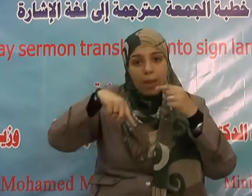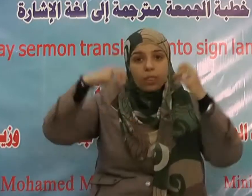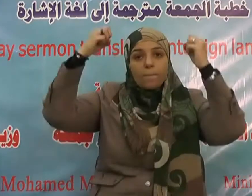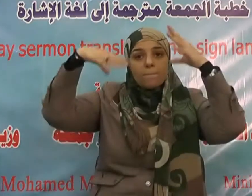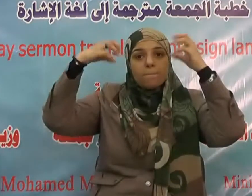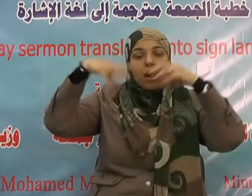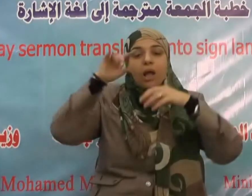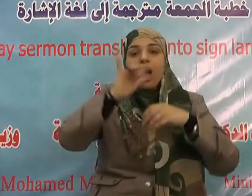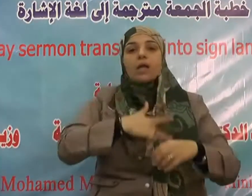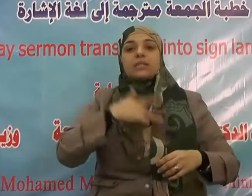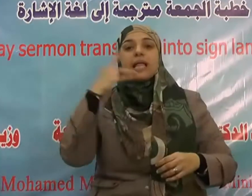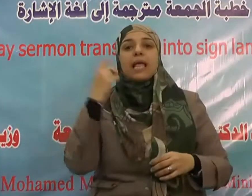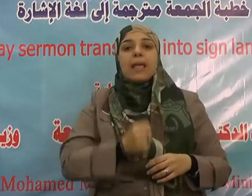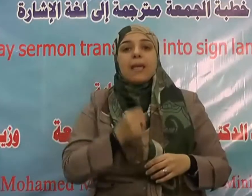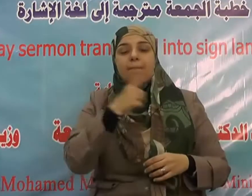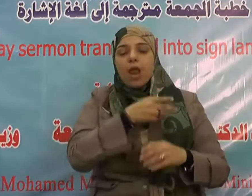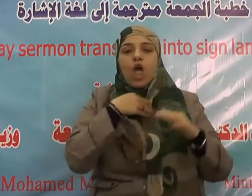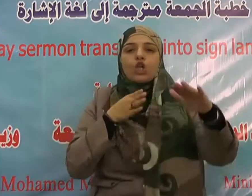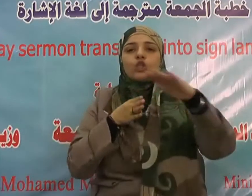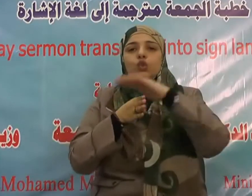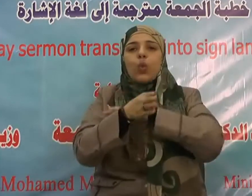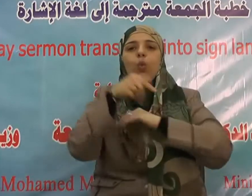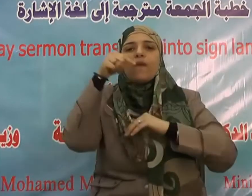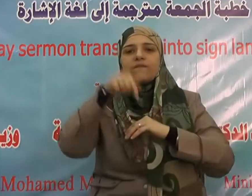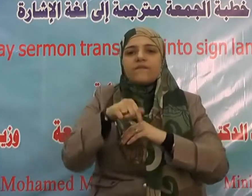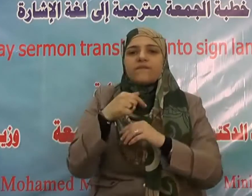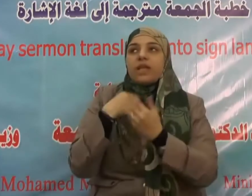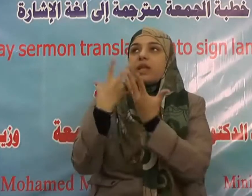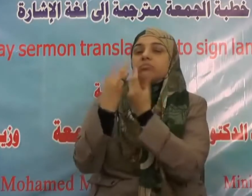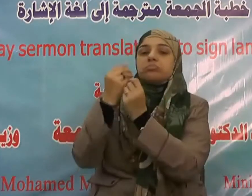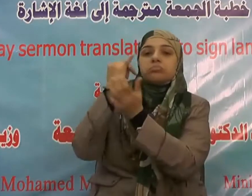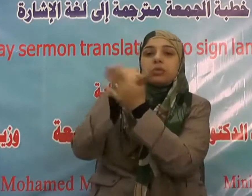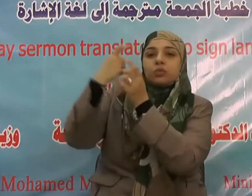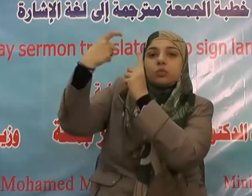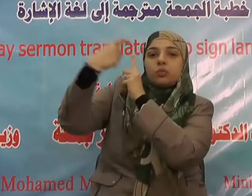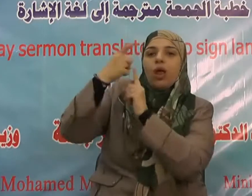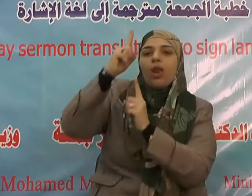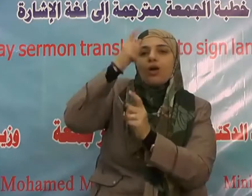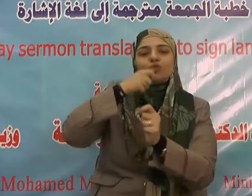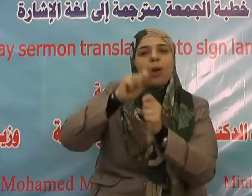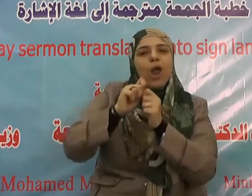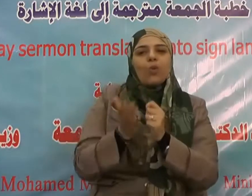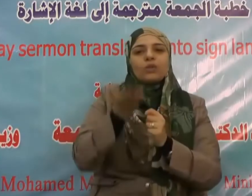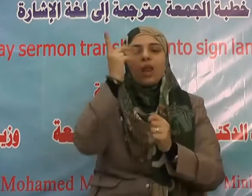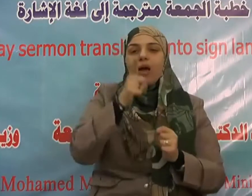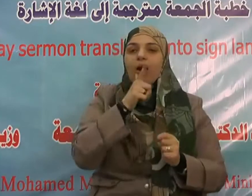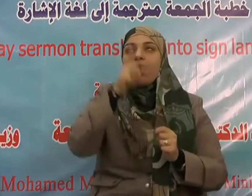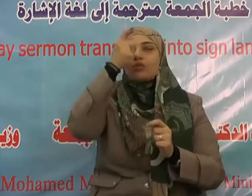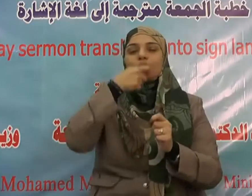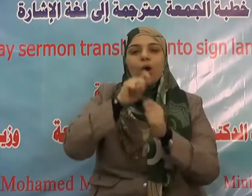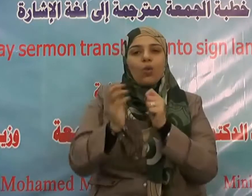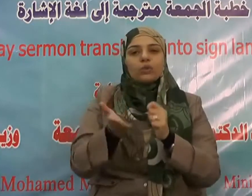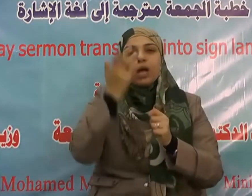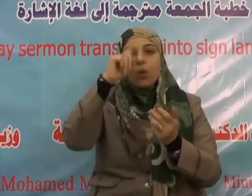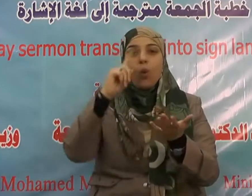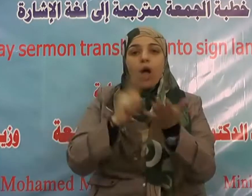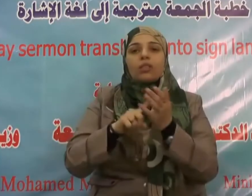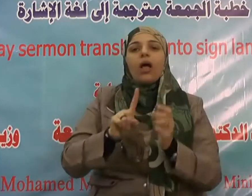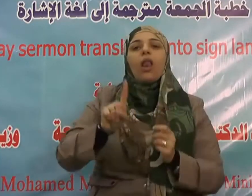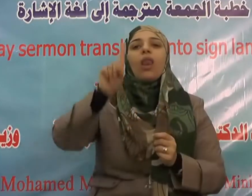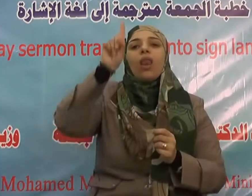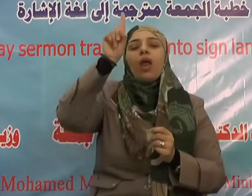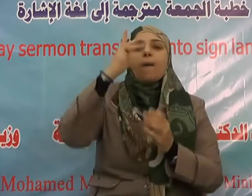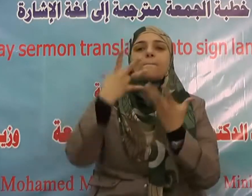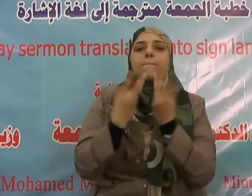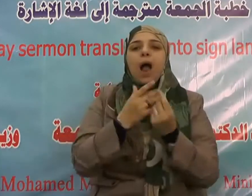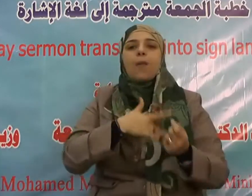الناس قد جمعوا لكم فاخشوهم فزادهم إيمانا وقالوا حسبنا